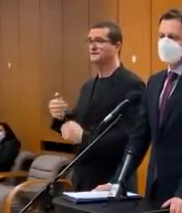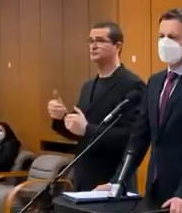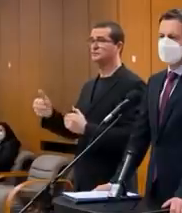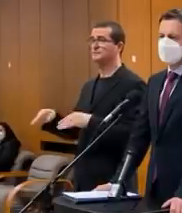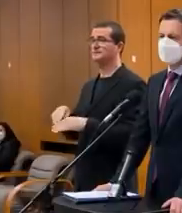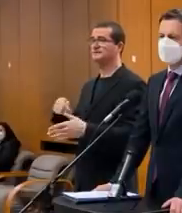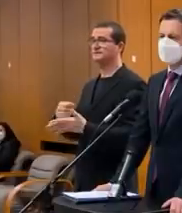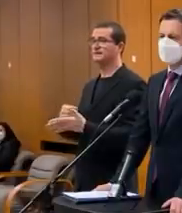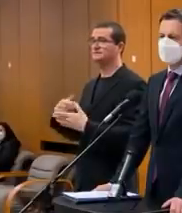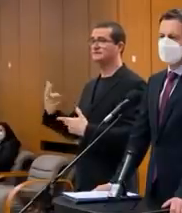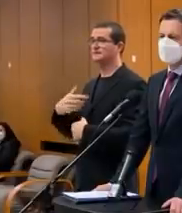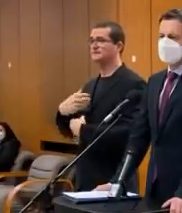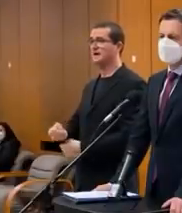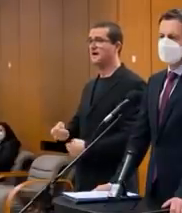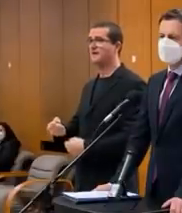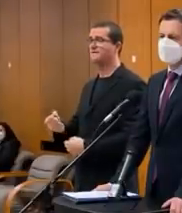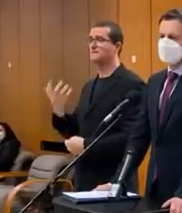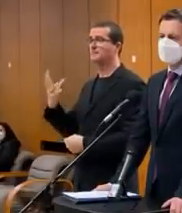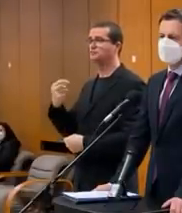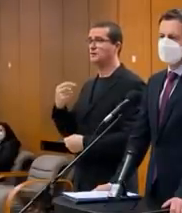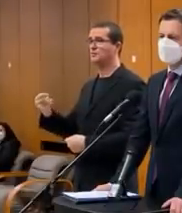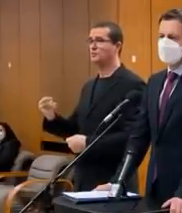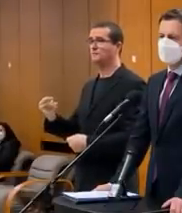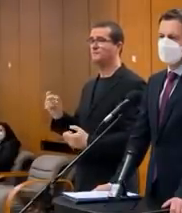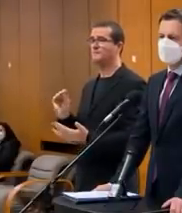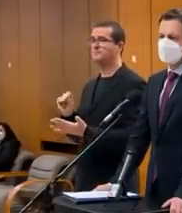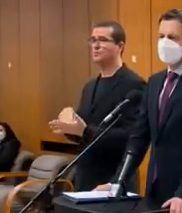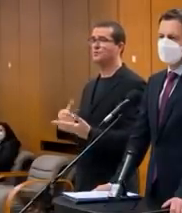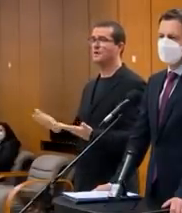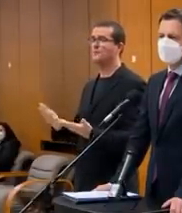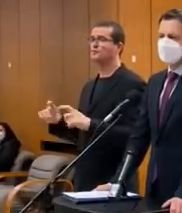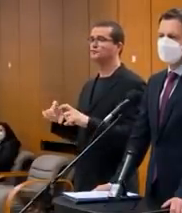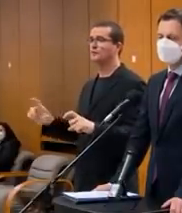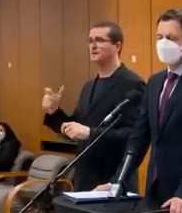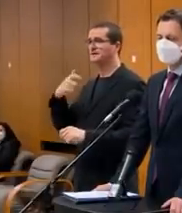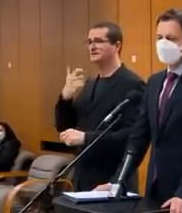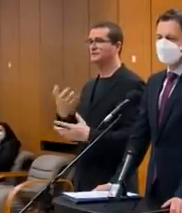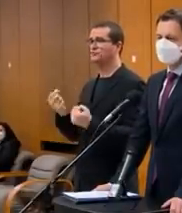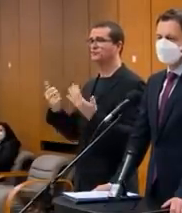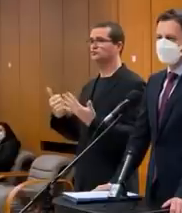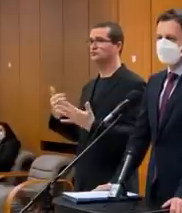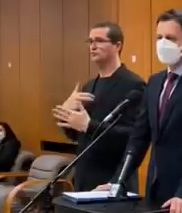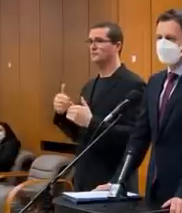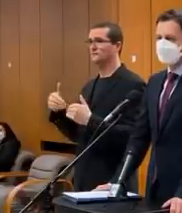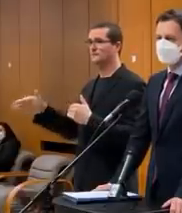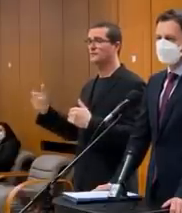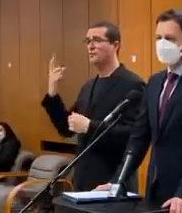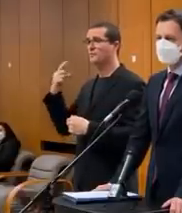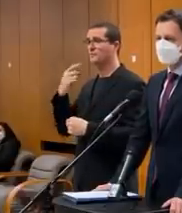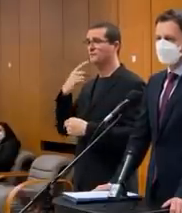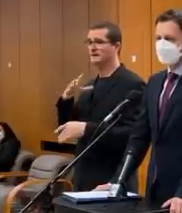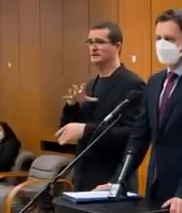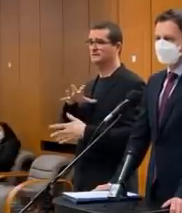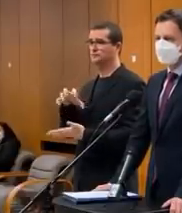minister financí príde s návrhom na textoeurový bónus, alebo teda Czech Press seniorov od 60 rokov, obor mizielu revojeho